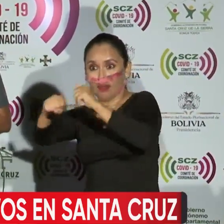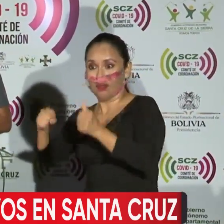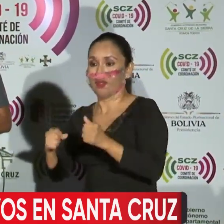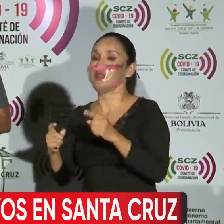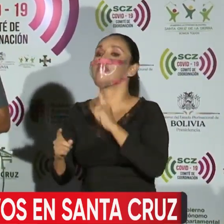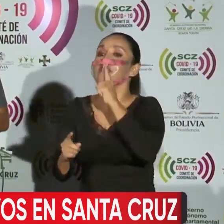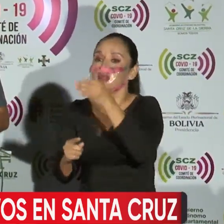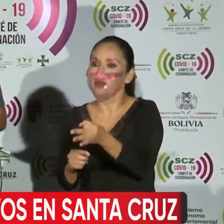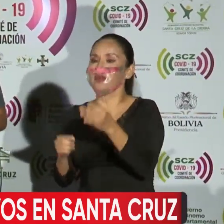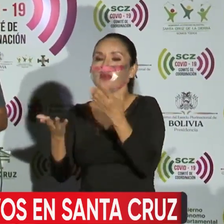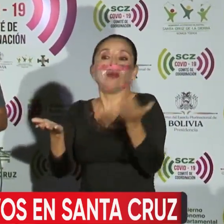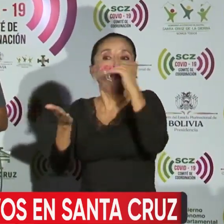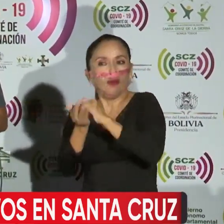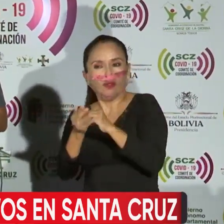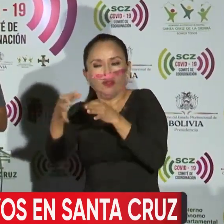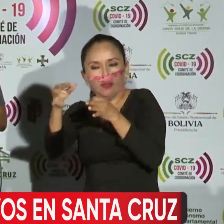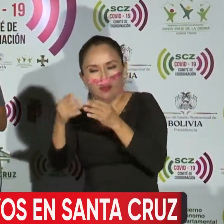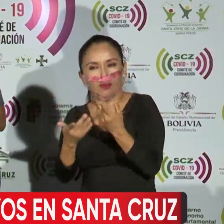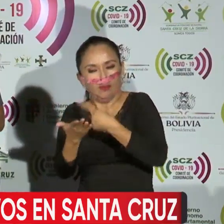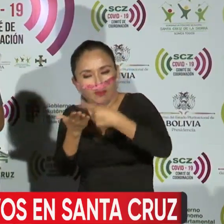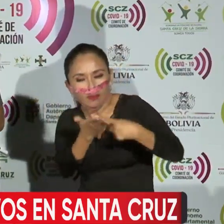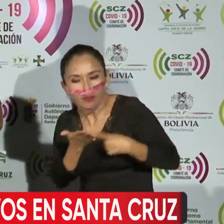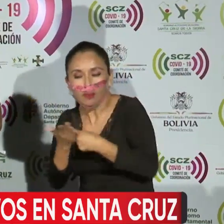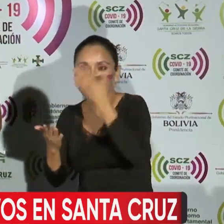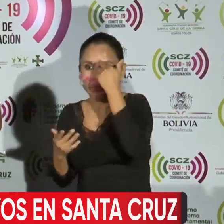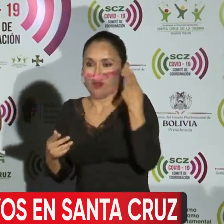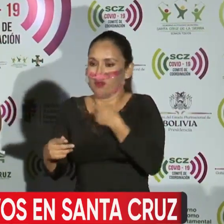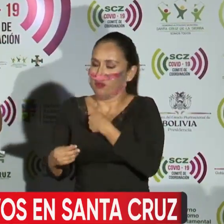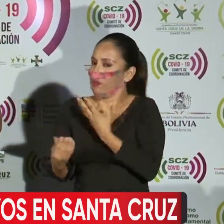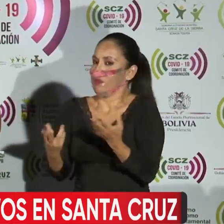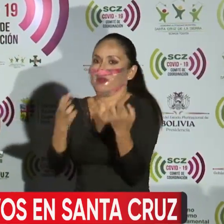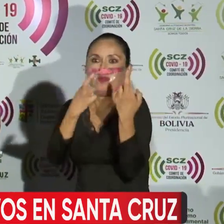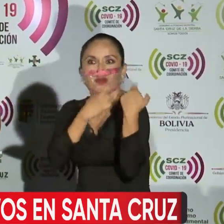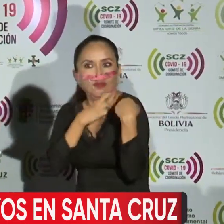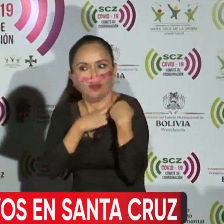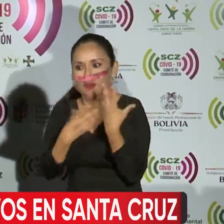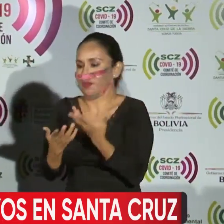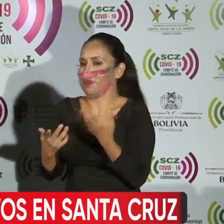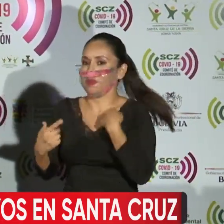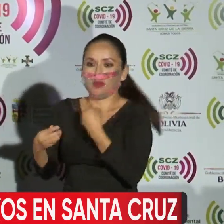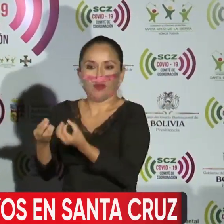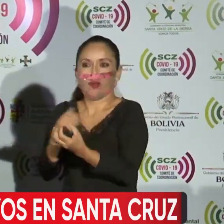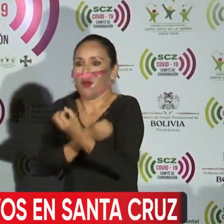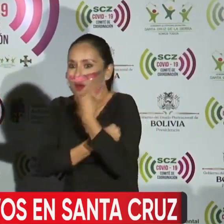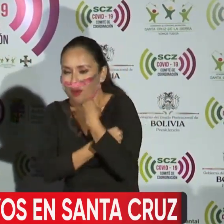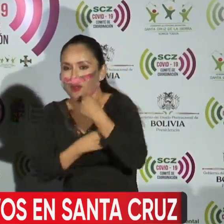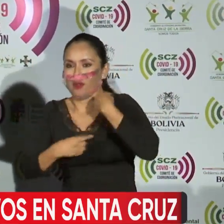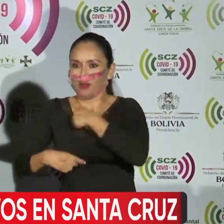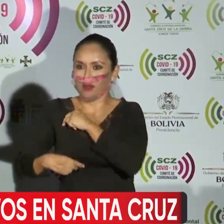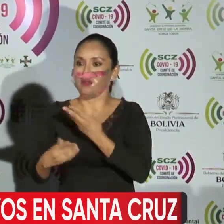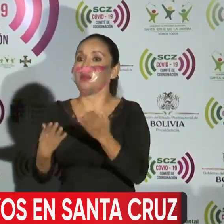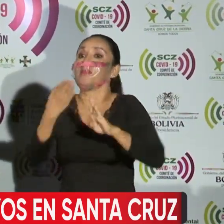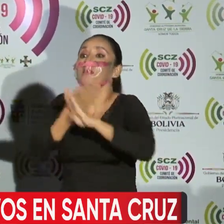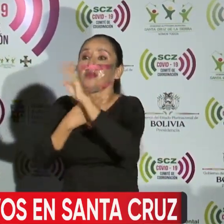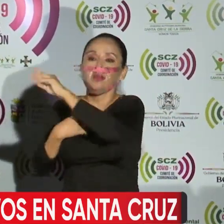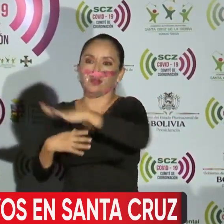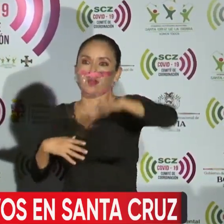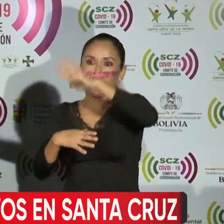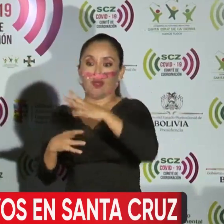vamos a establecer ahí nuevas medidas, porque es nuestra obligación proteger a la ciudadanía. Y creemos que esto es una